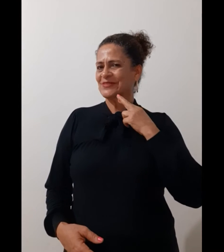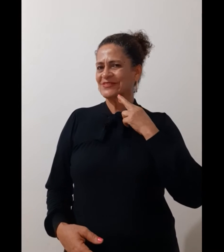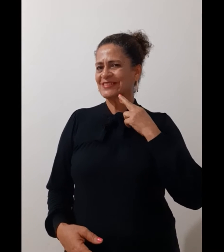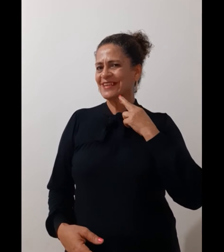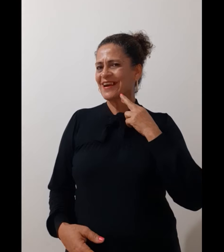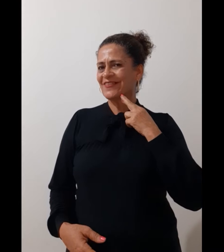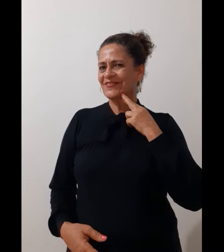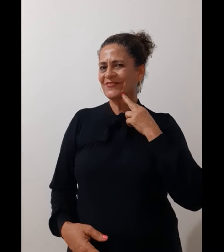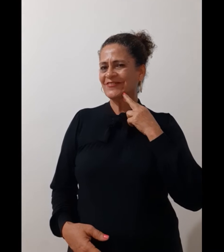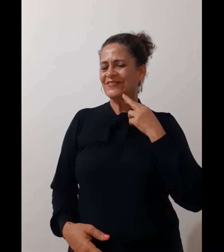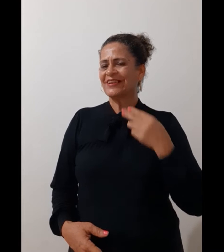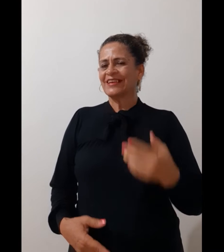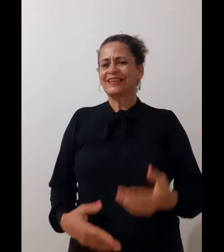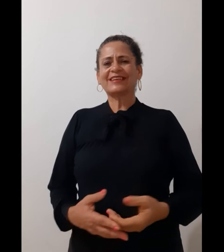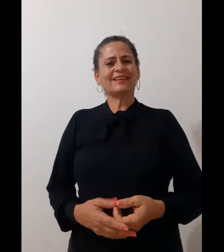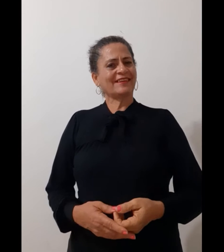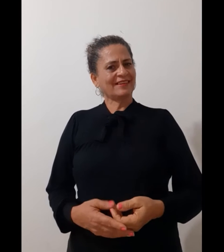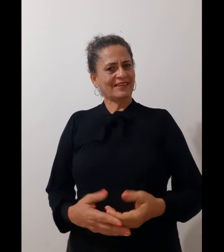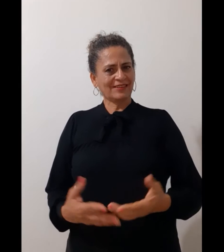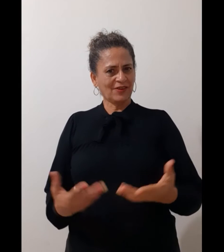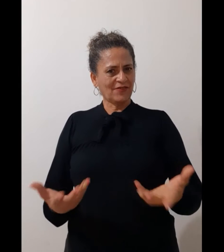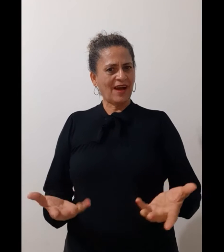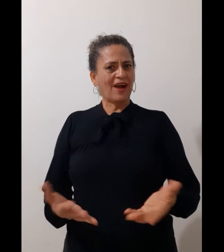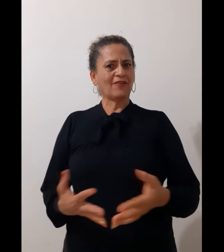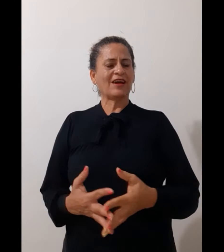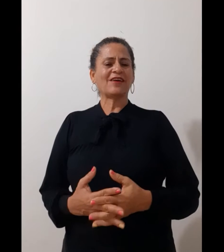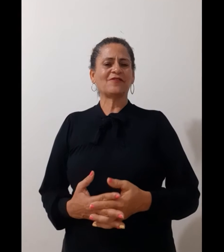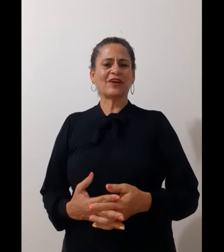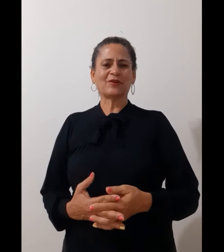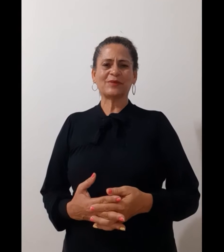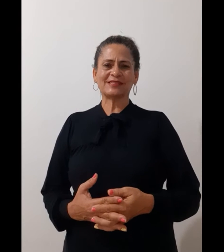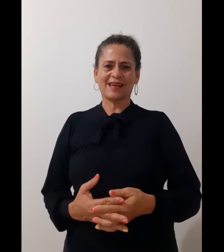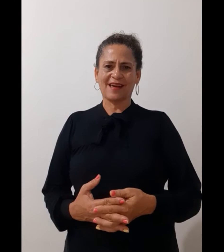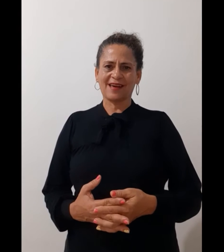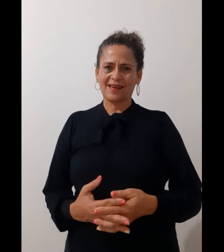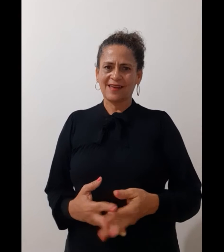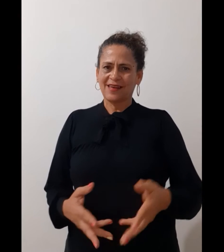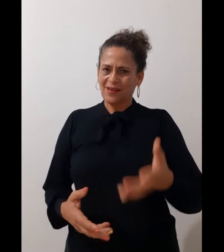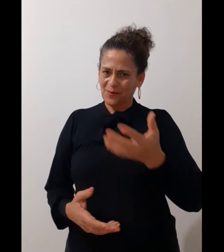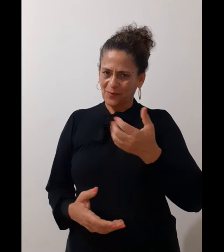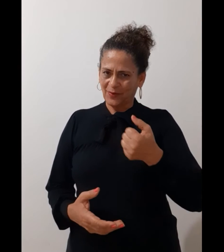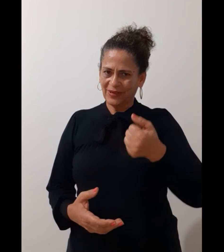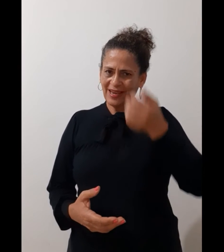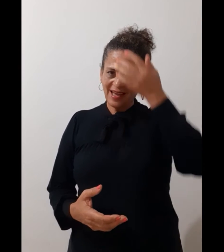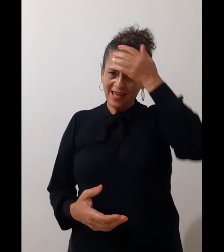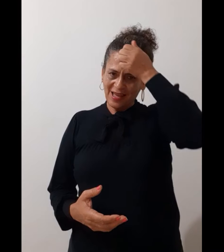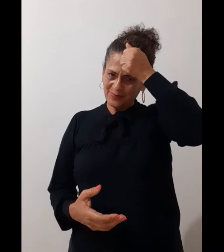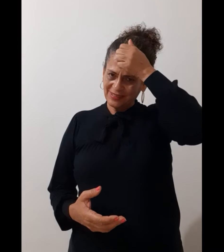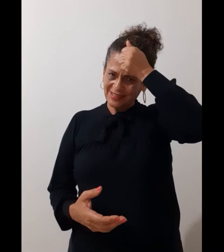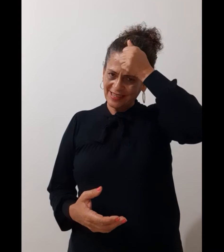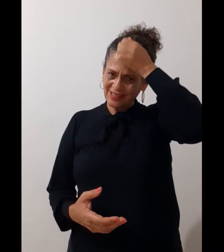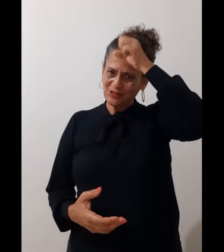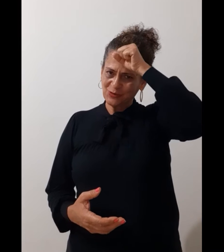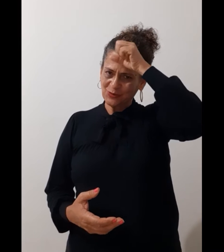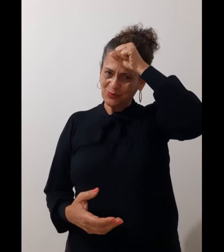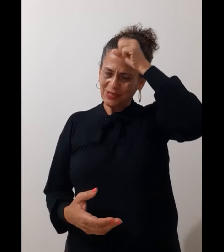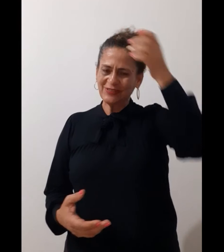meu sinal e nova aula vai começar. Bora aprender junto comigo?